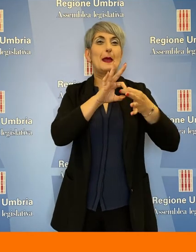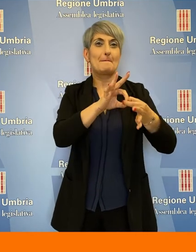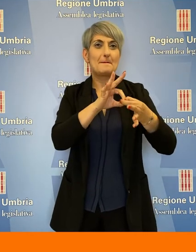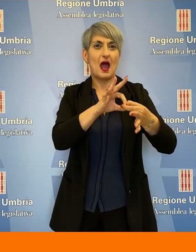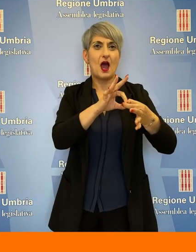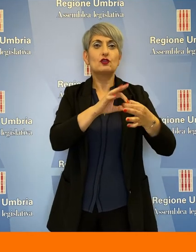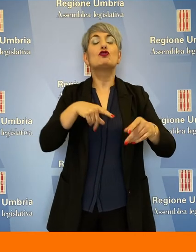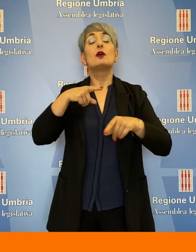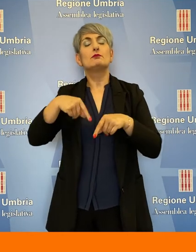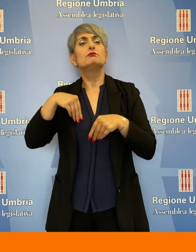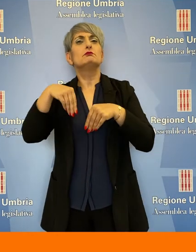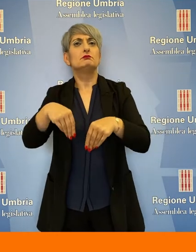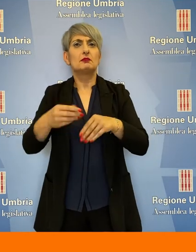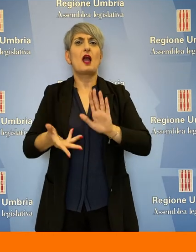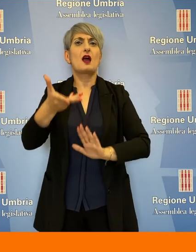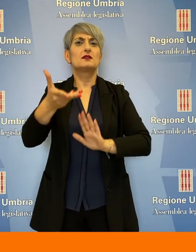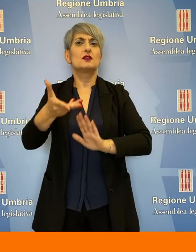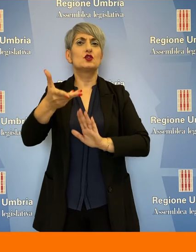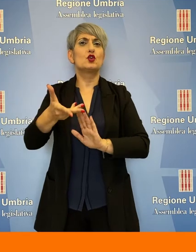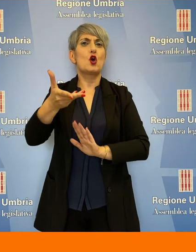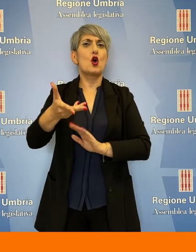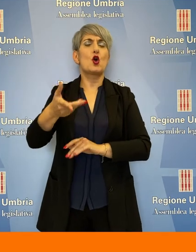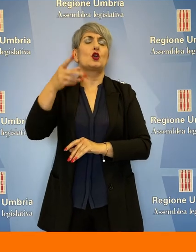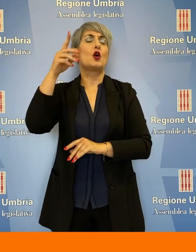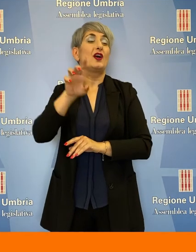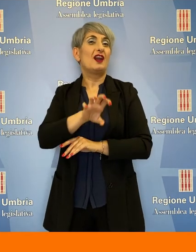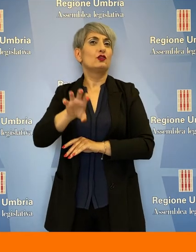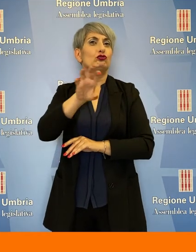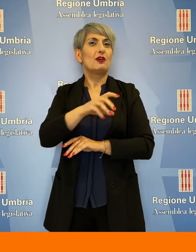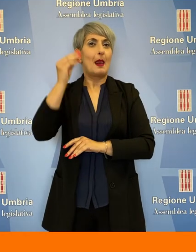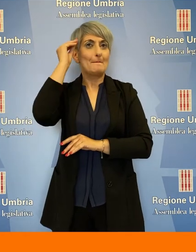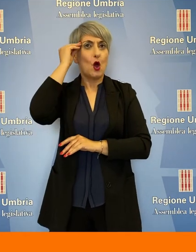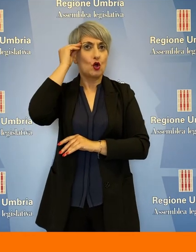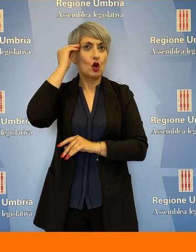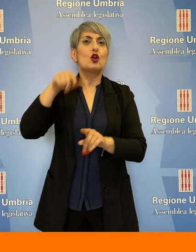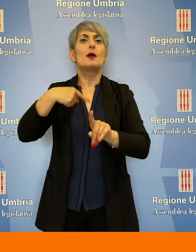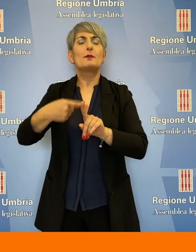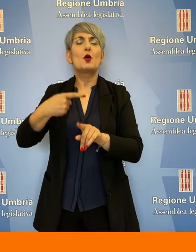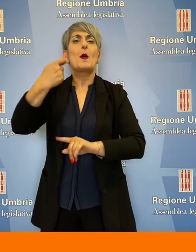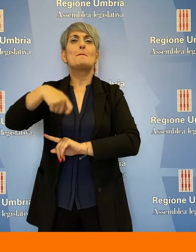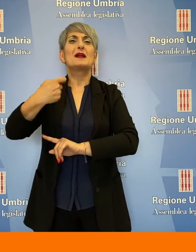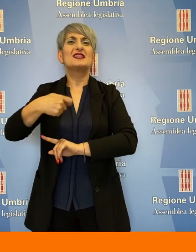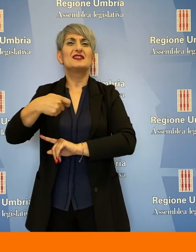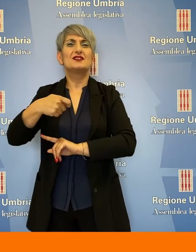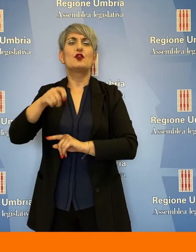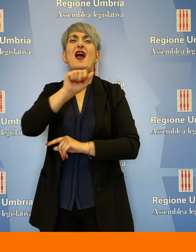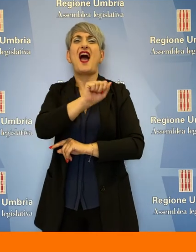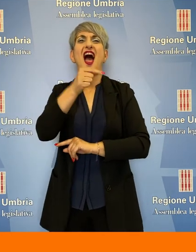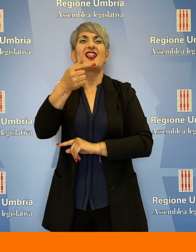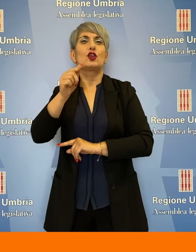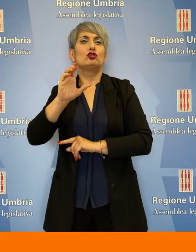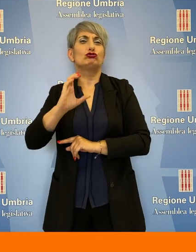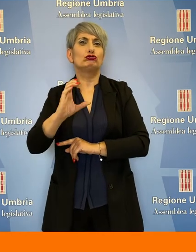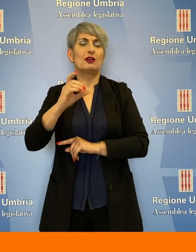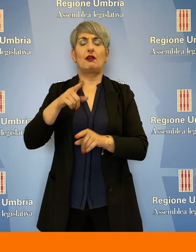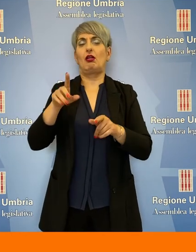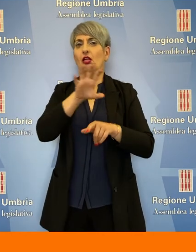Pace, hanno preso parte, oltre all'assessore regionale Roberto Morroni, anche i presidenti dei tre ATC regionali.